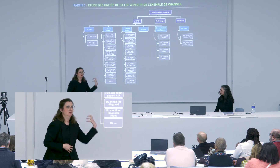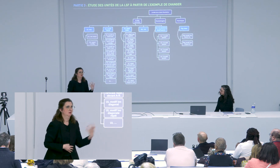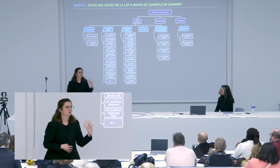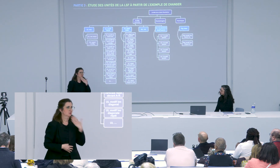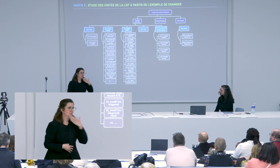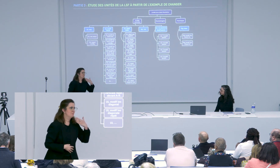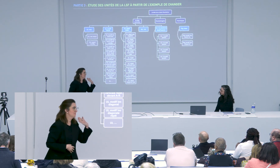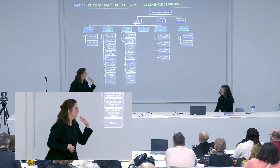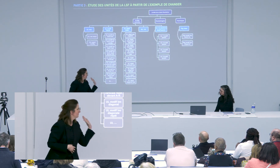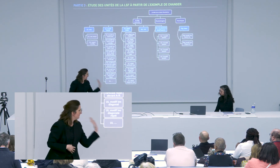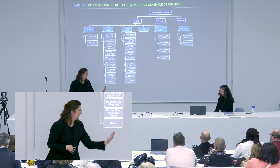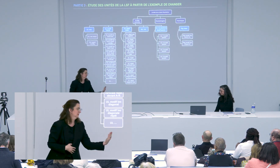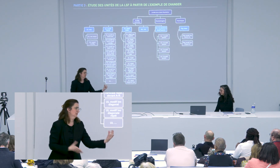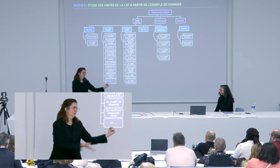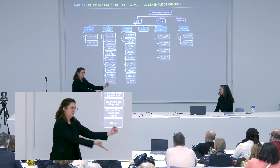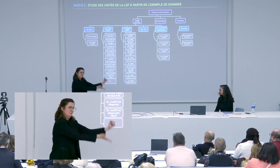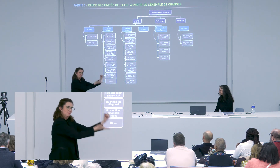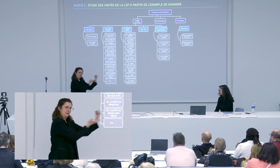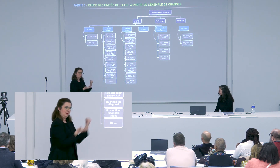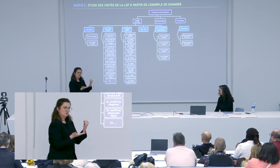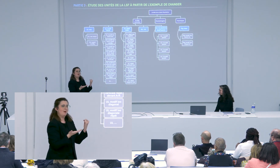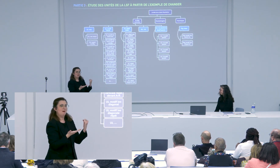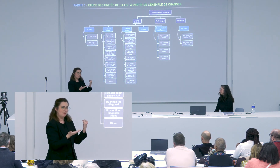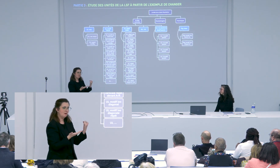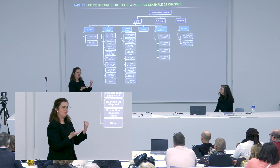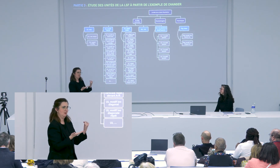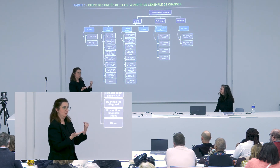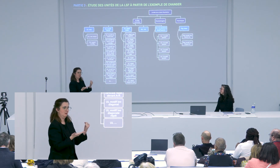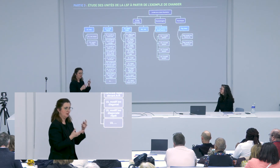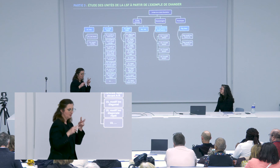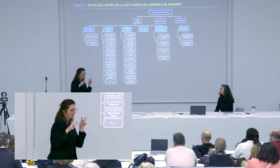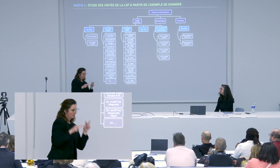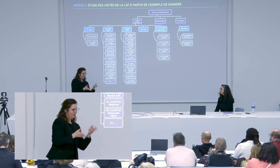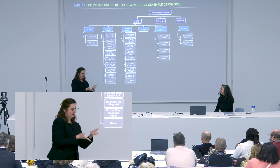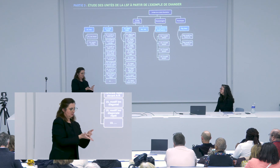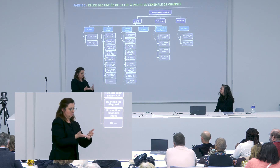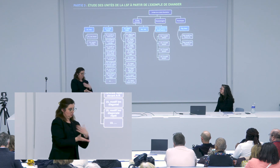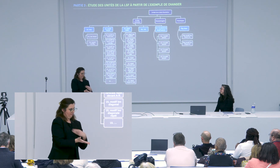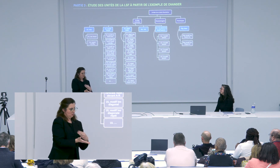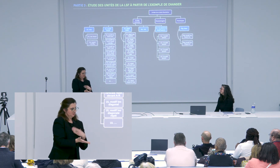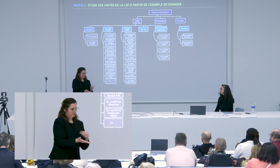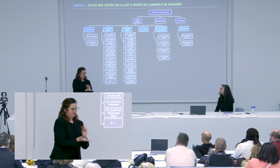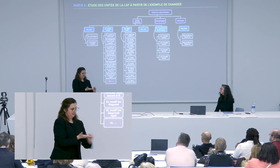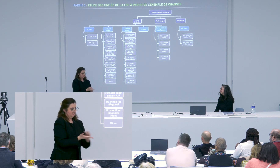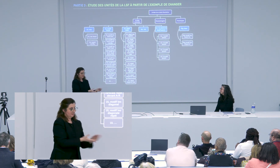et tout son travail est d'une grande richesse et c'est pour cela que je te remercie ce que tu nous donnes